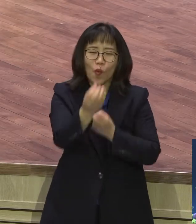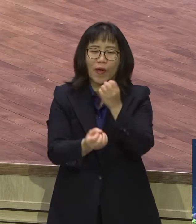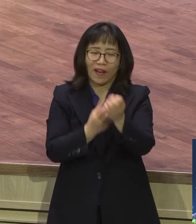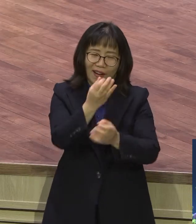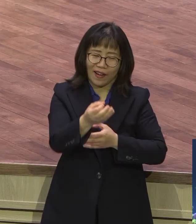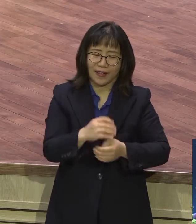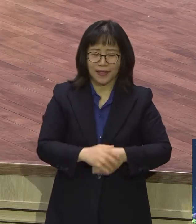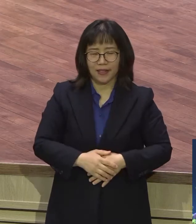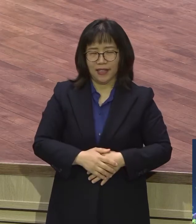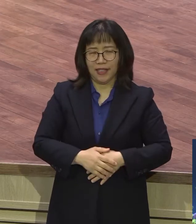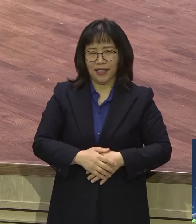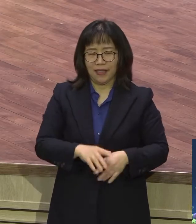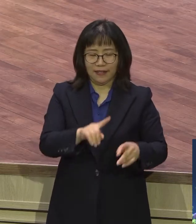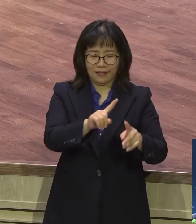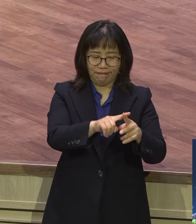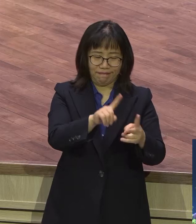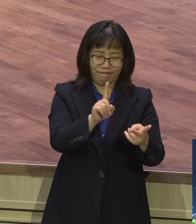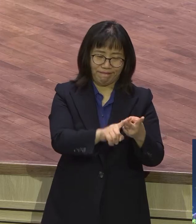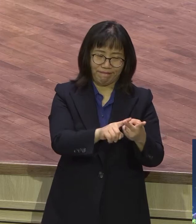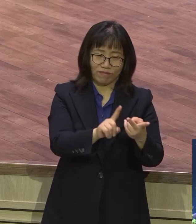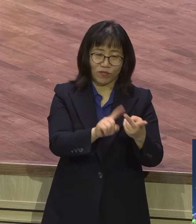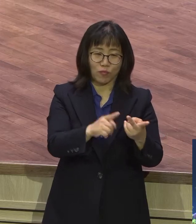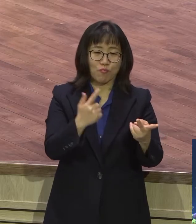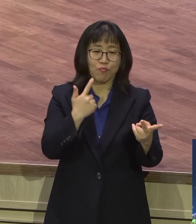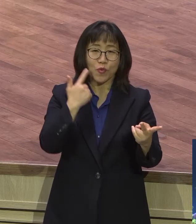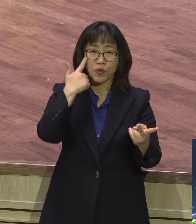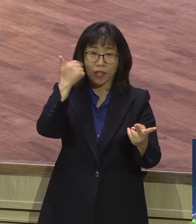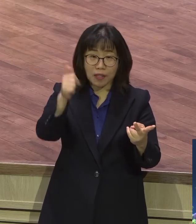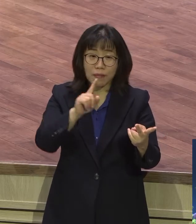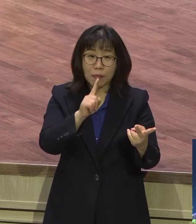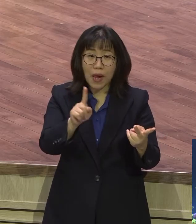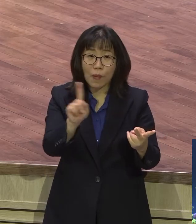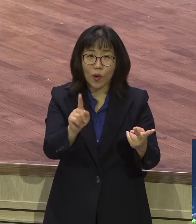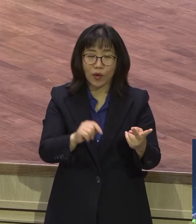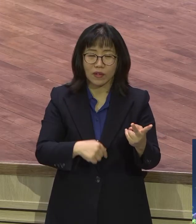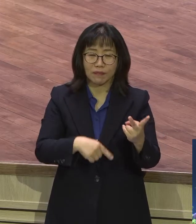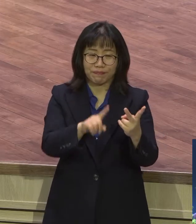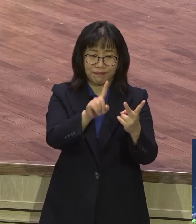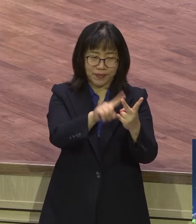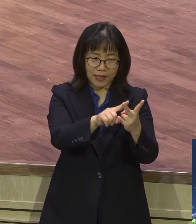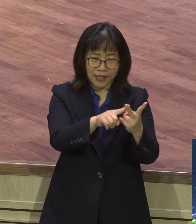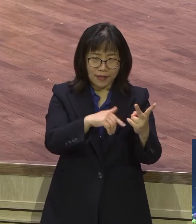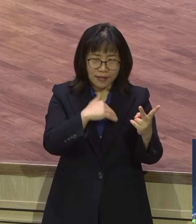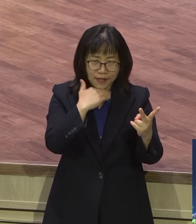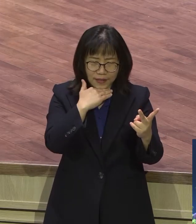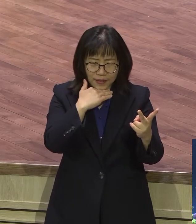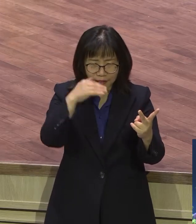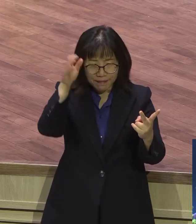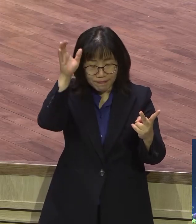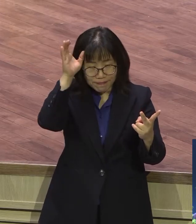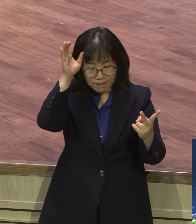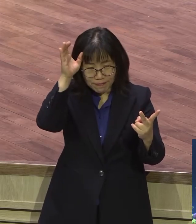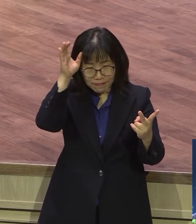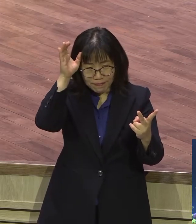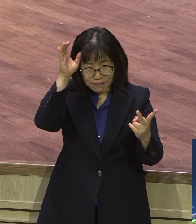그 다음에 목사가 나왔어요. 목사가 나와서 하는 말을 기대했습니다. 야 좀 제대로 하려는가 했더니 이게